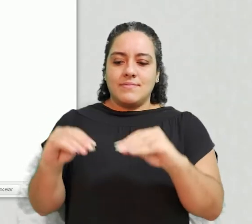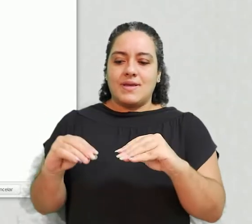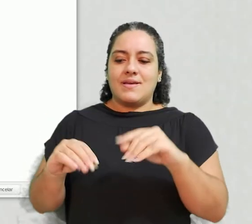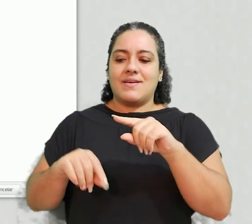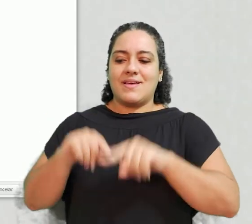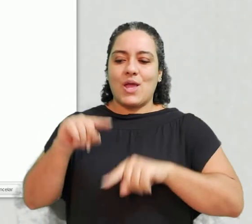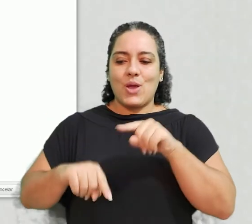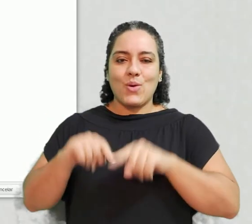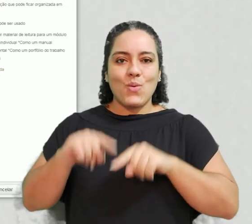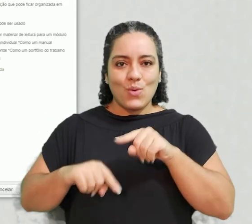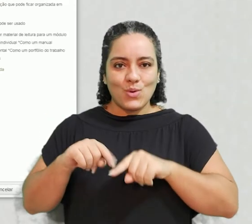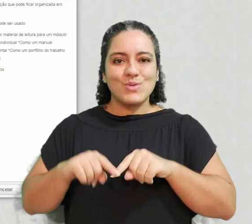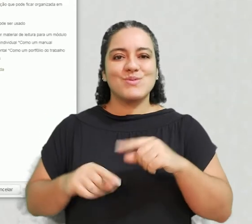livro, tá certo?